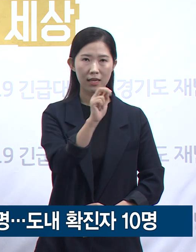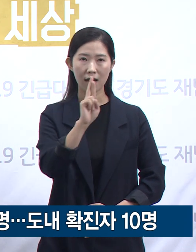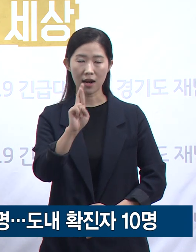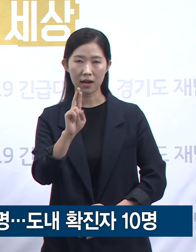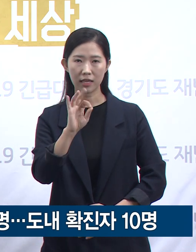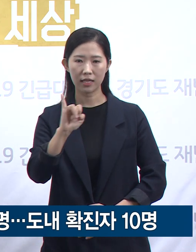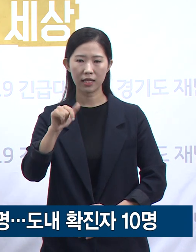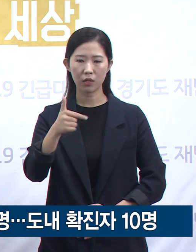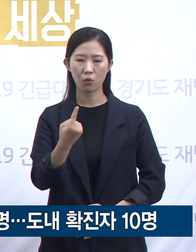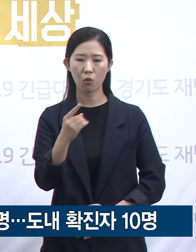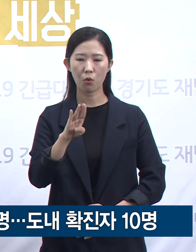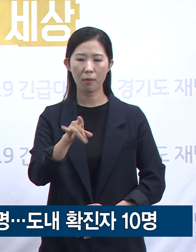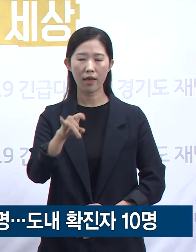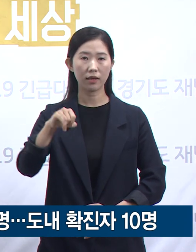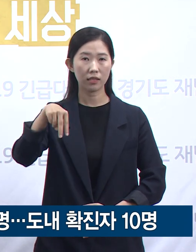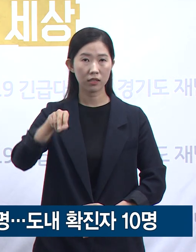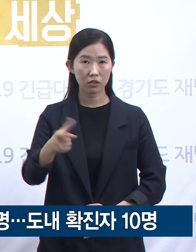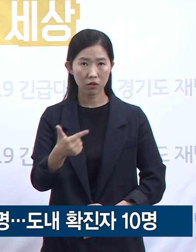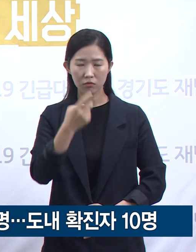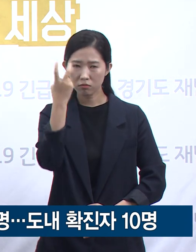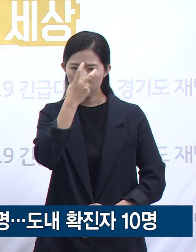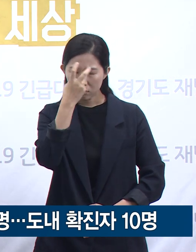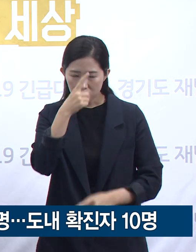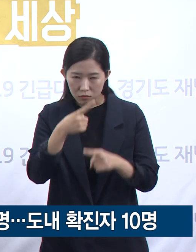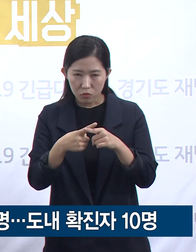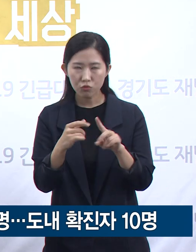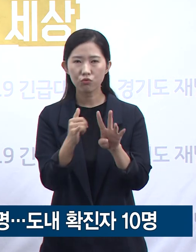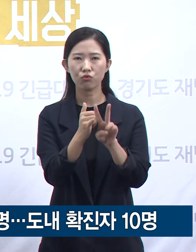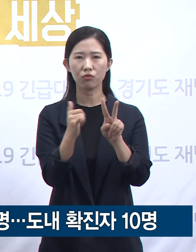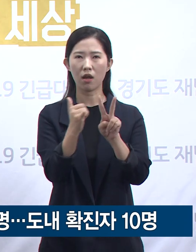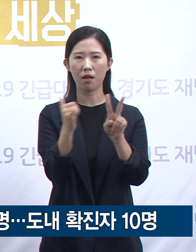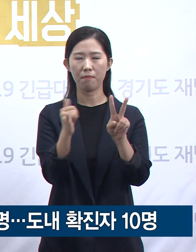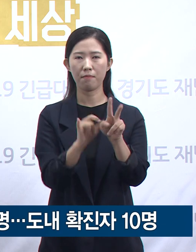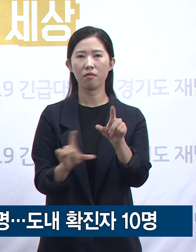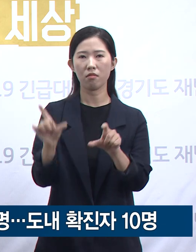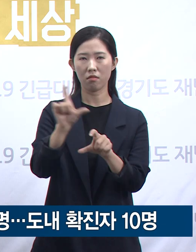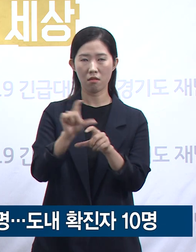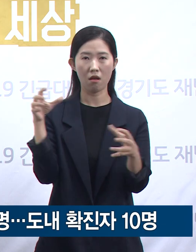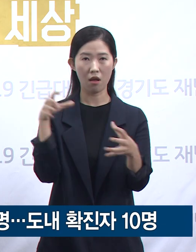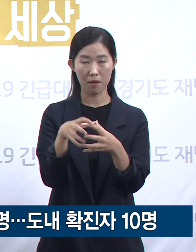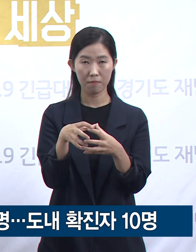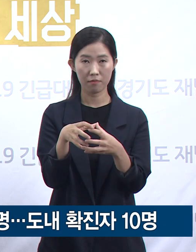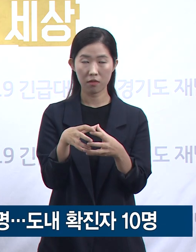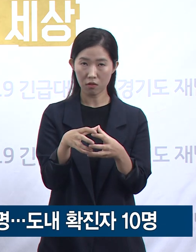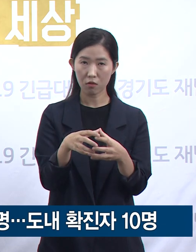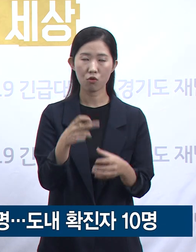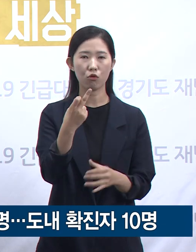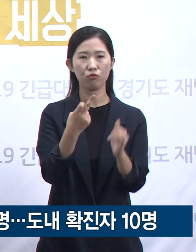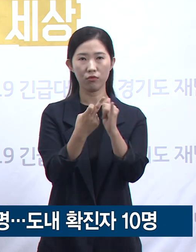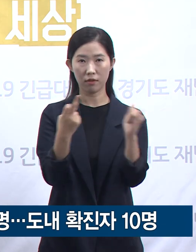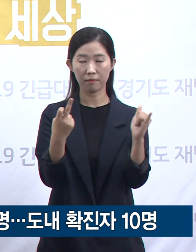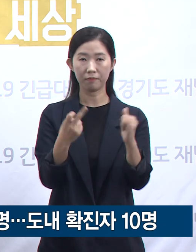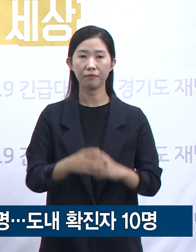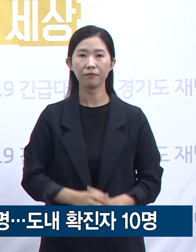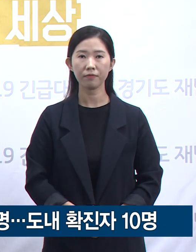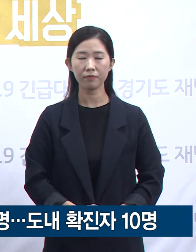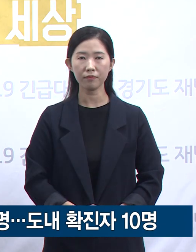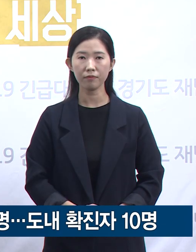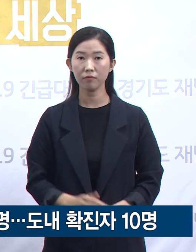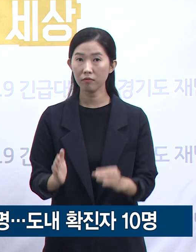2명이 추가로 확진되었습니다. 현재까지 누적 확진자는 총 12명으로 늘어났고, 이 중